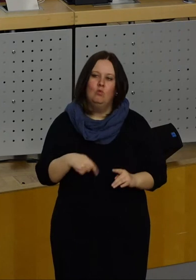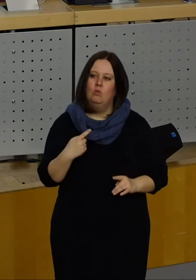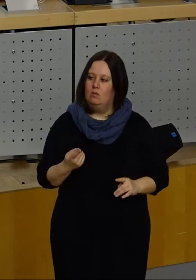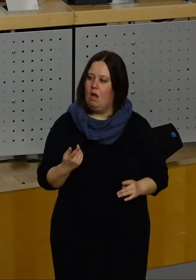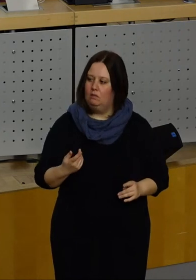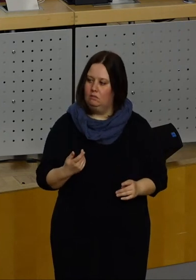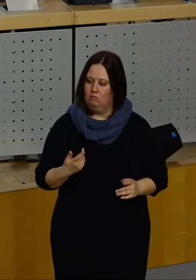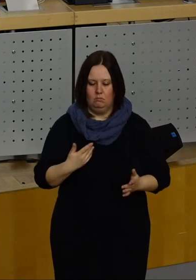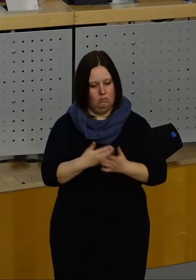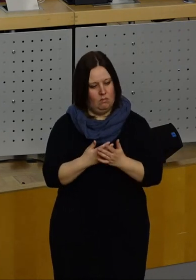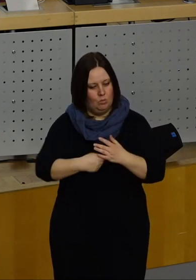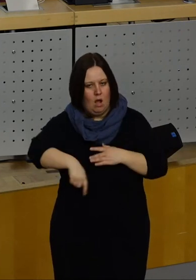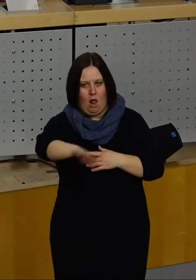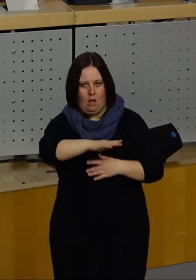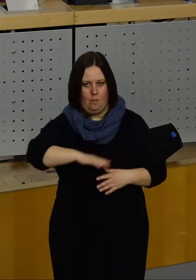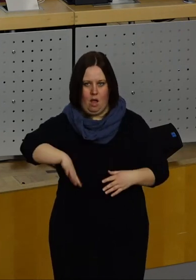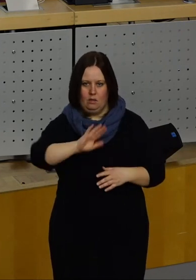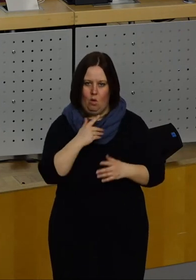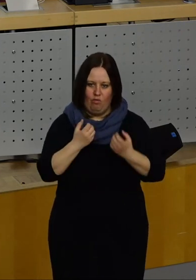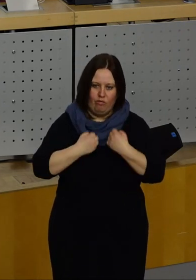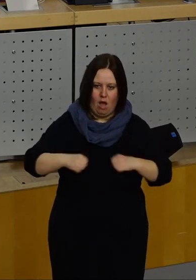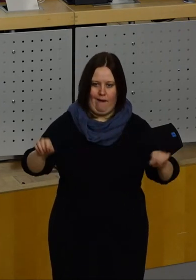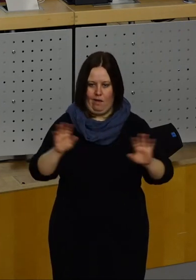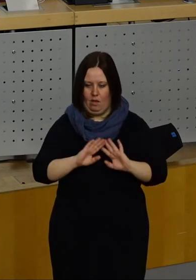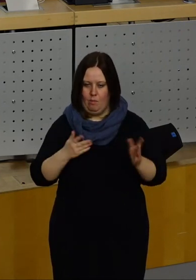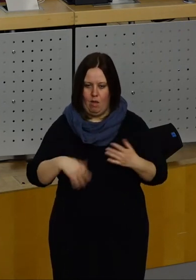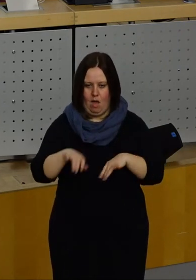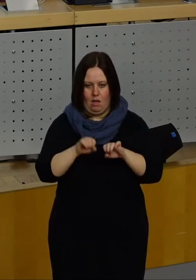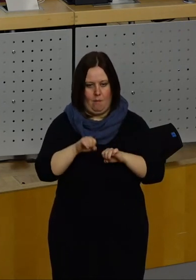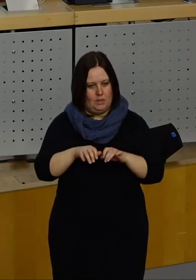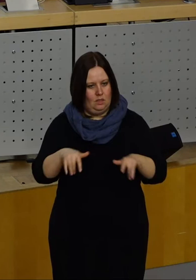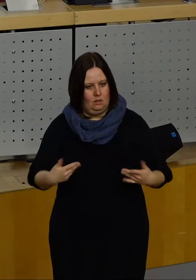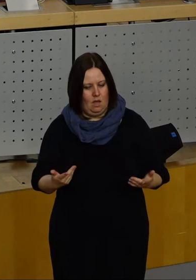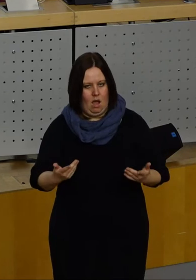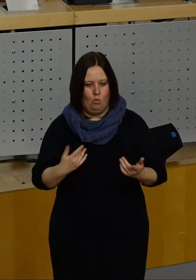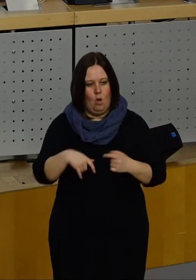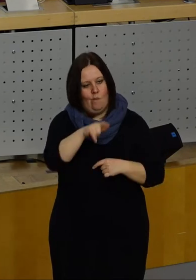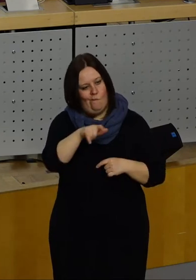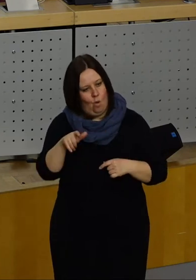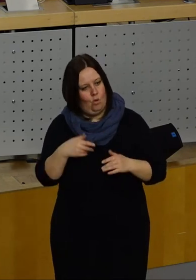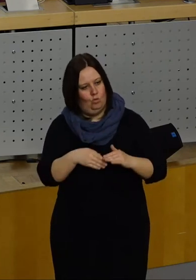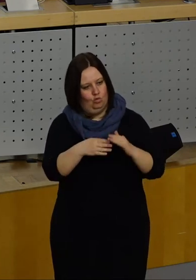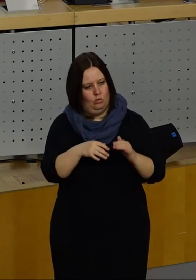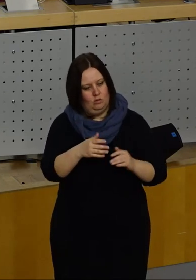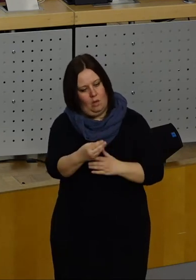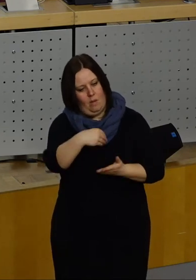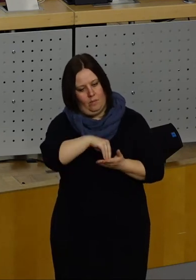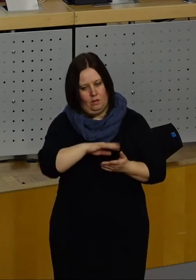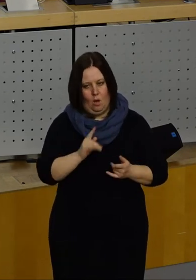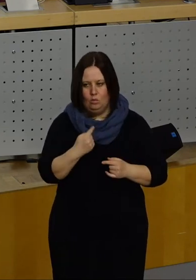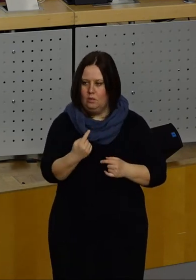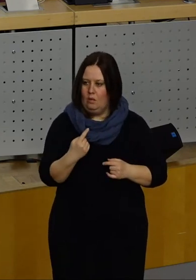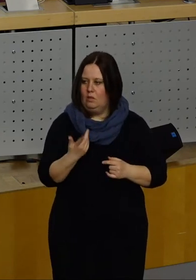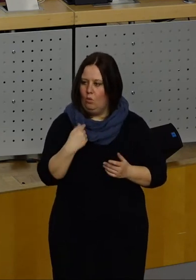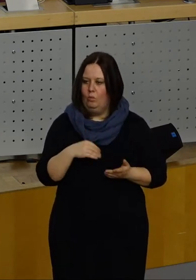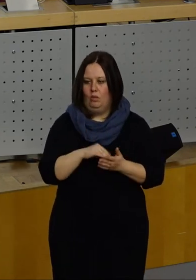dann auch in den wesentlichen Punkten den Freiraum, die Kapazitäten zu haben, dass wir den Bürger in dieser Weise mitnehmen können und dass der Bürger